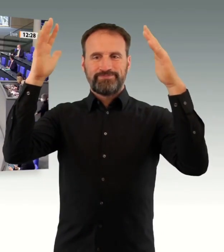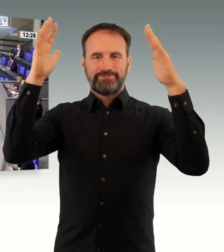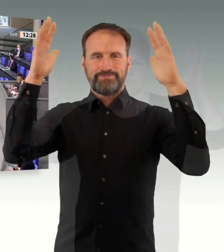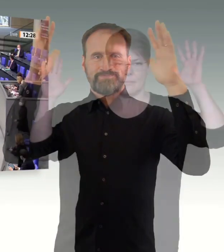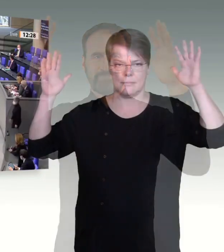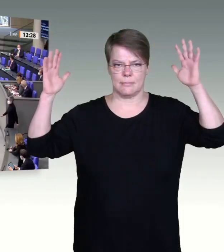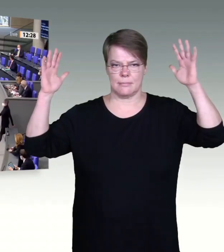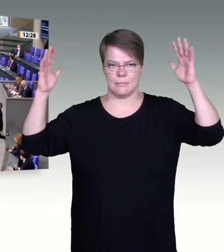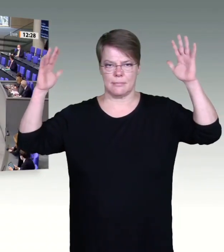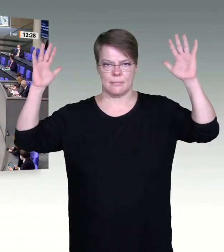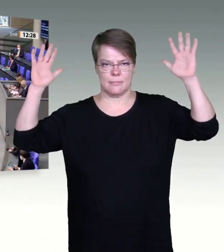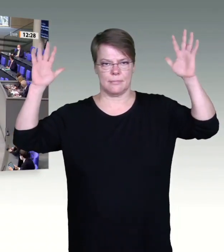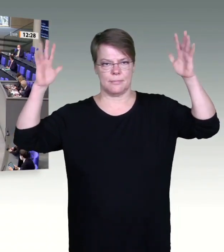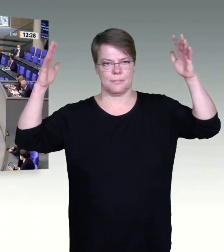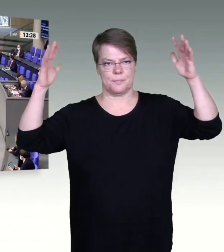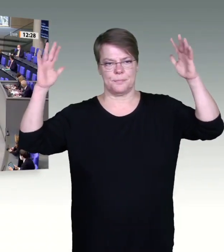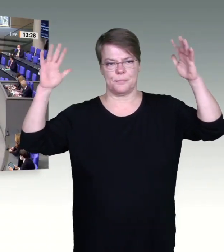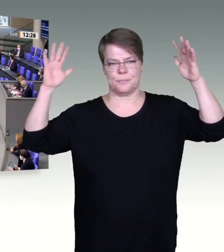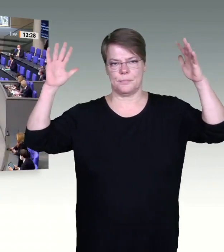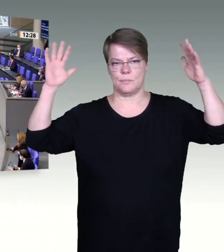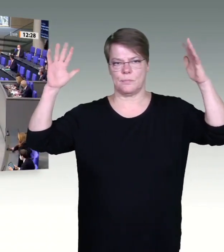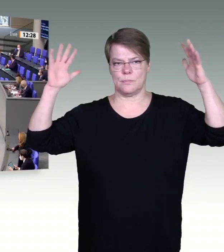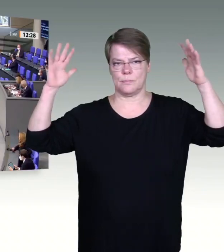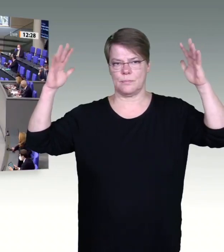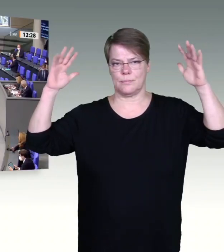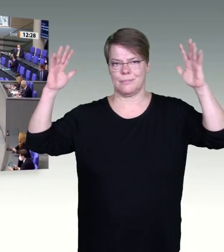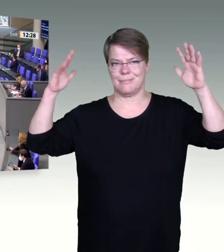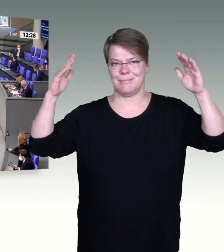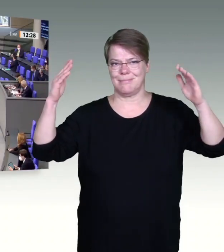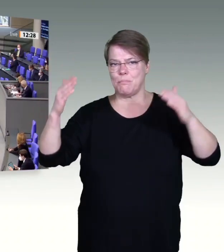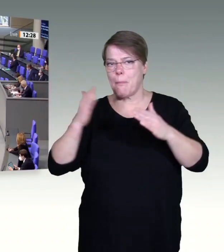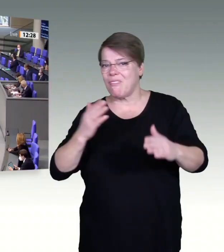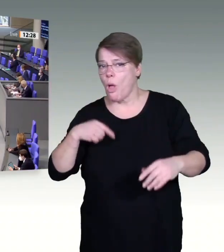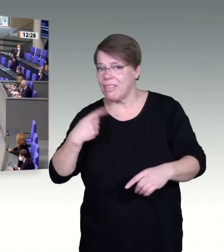jetzt für die FDP-Fraktion die Kollegin Aschenberg-Dugnus auf.